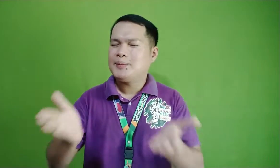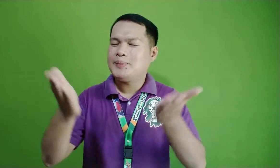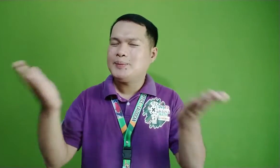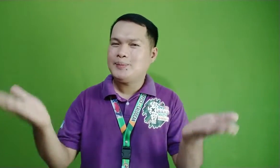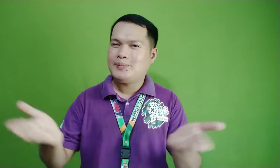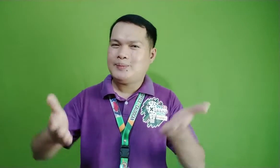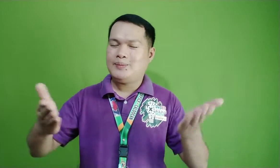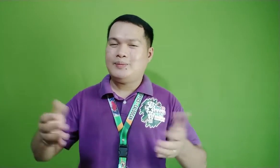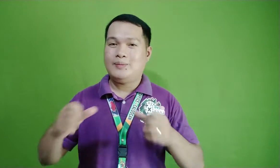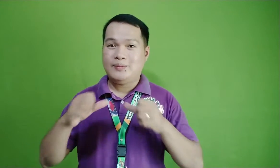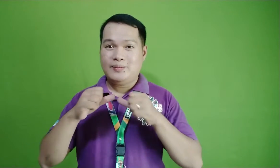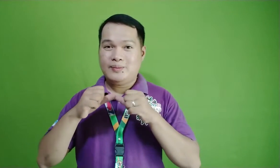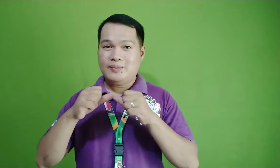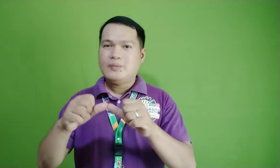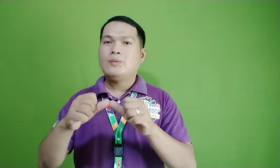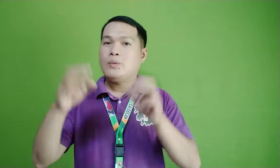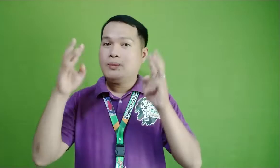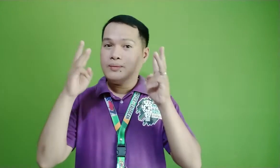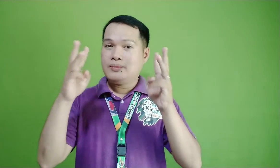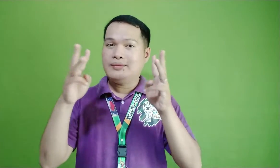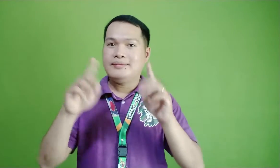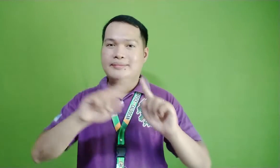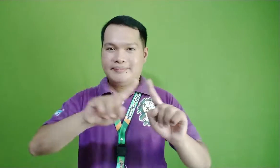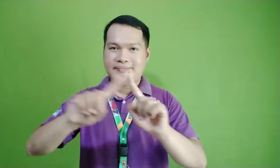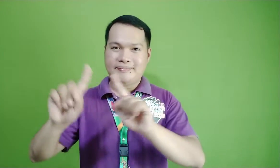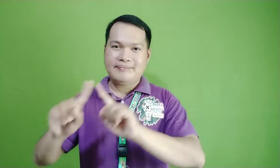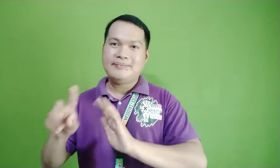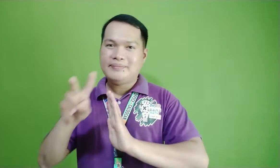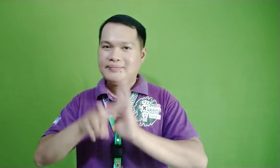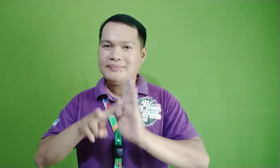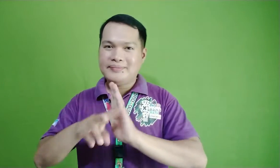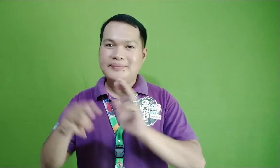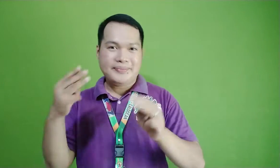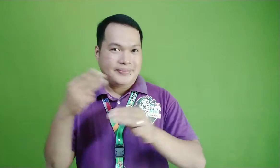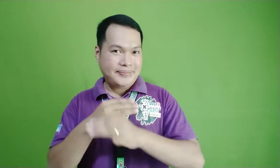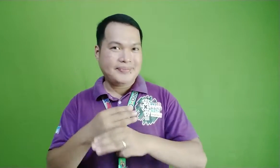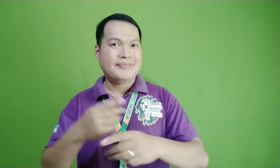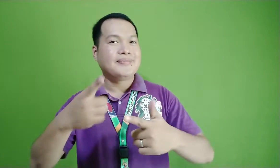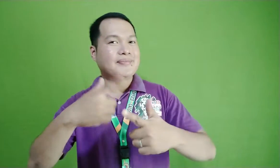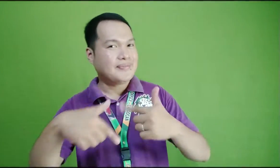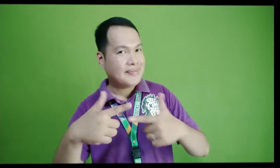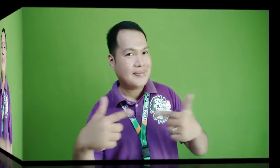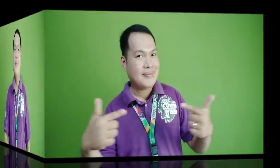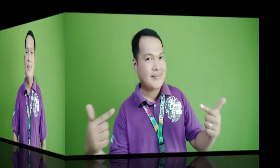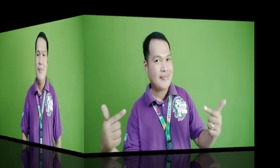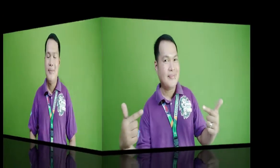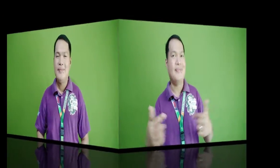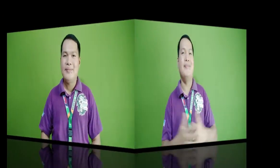Ina-encourage ko kayo na patuloy na manood ng iba't ibang video ng math sign language.